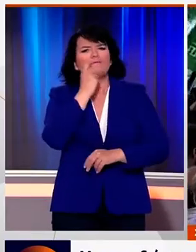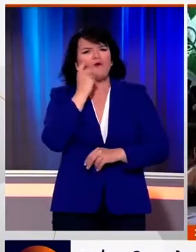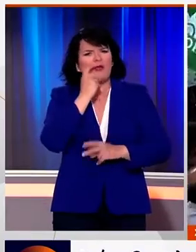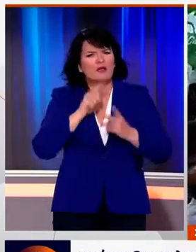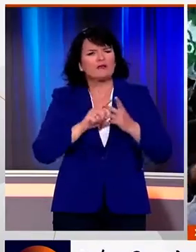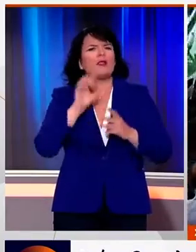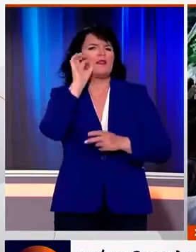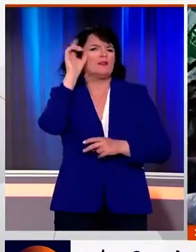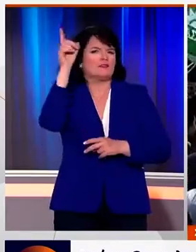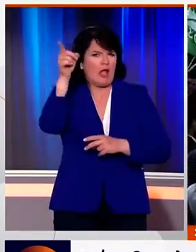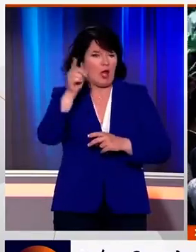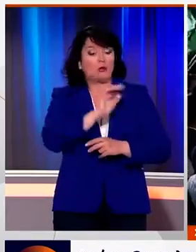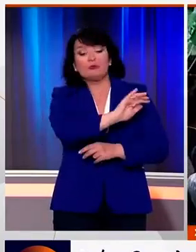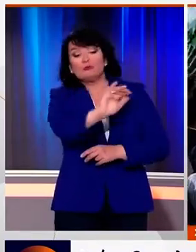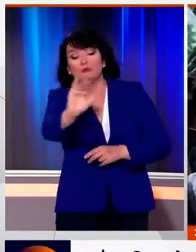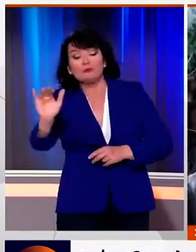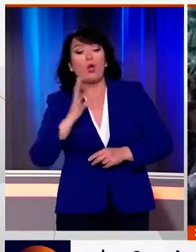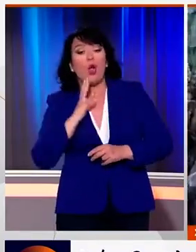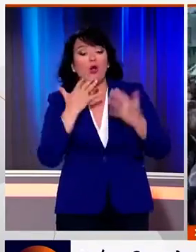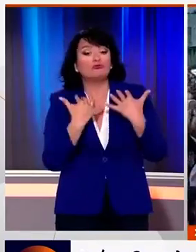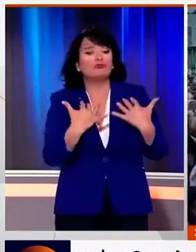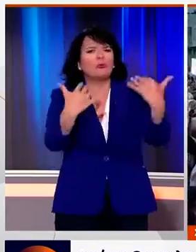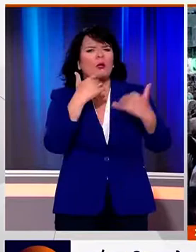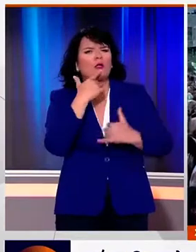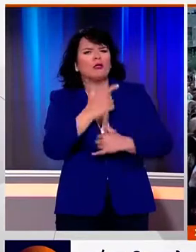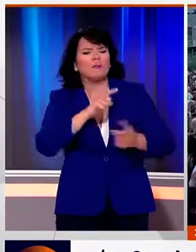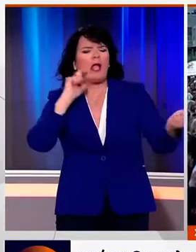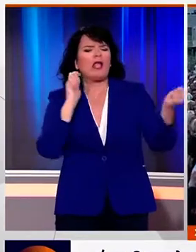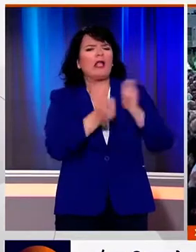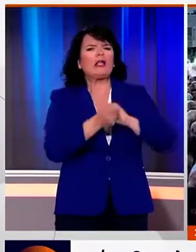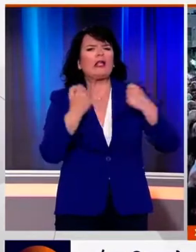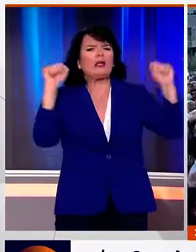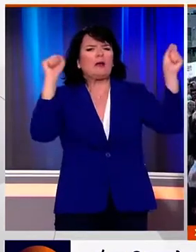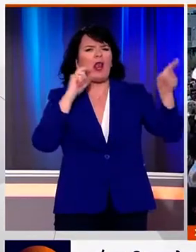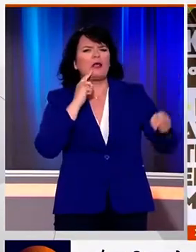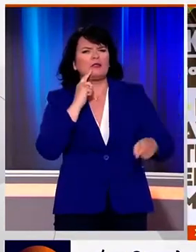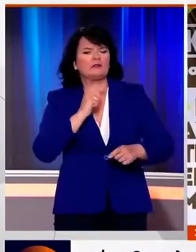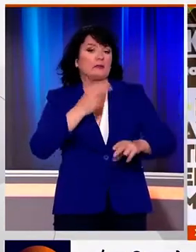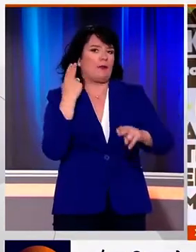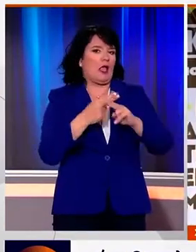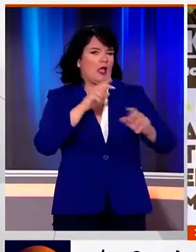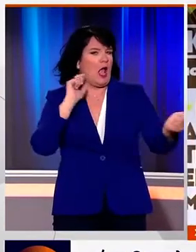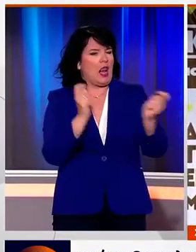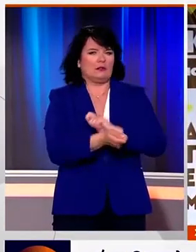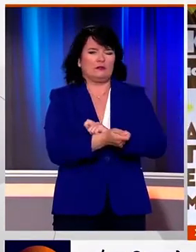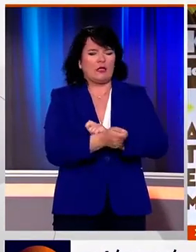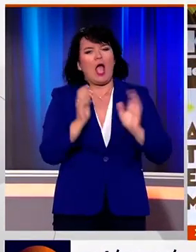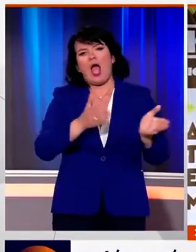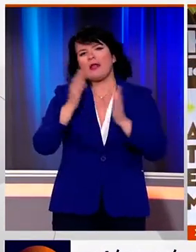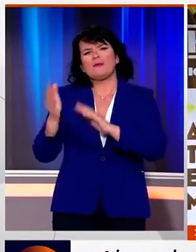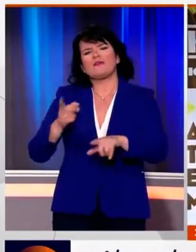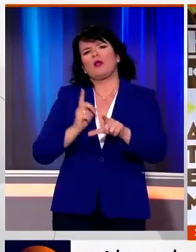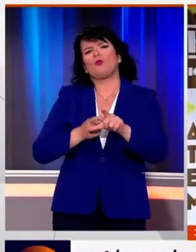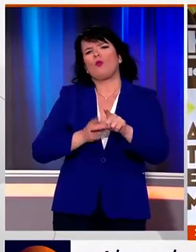γεννηματά από τη Θεσσαλονίκη κάλεσε τους πολίτες να αναδείξουν το κίνημα αλλαγής σε ρυθμιστικό παράγοντα ενώ ο Δημήτρης Κουτσούμπας από τη